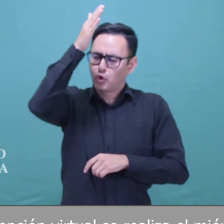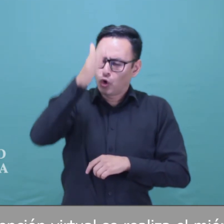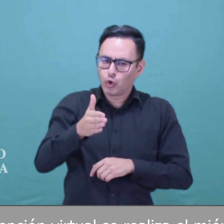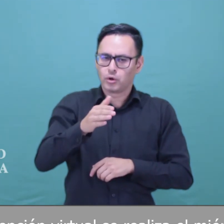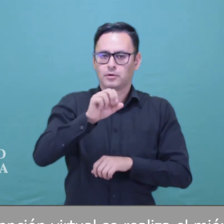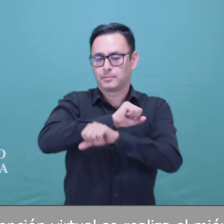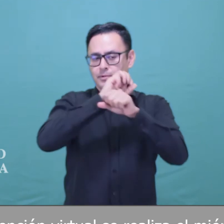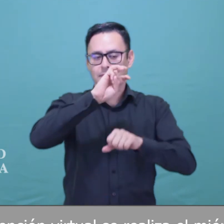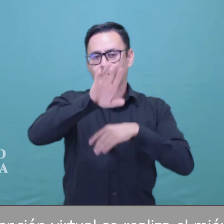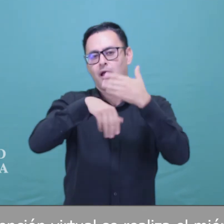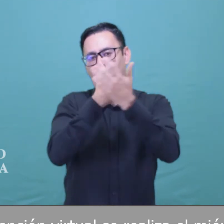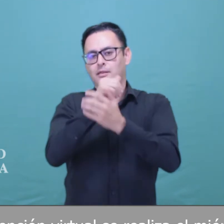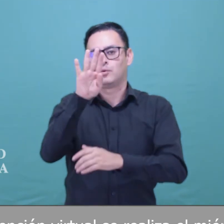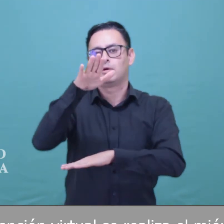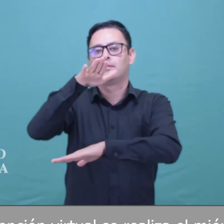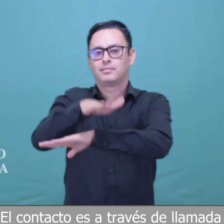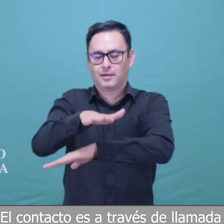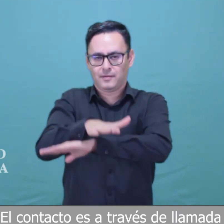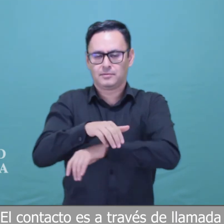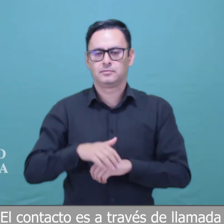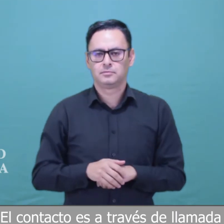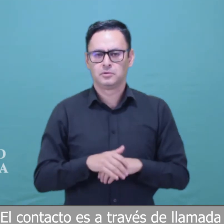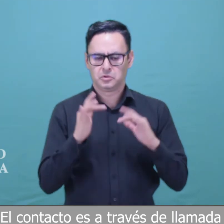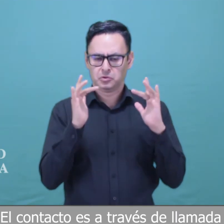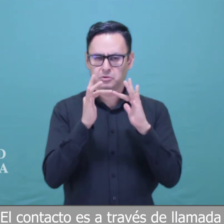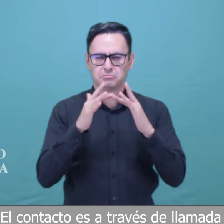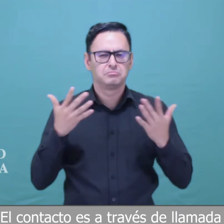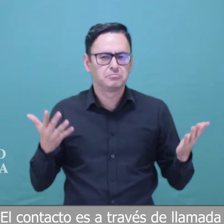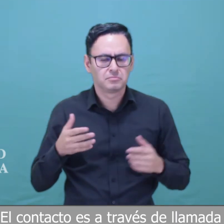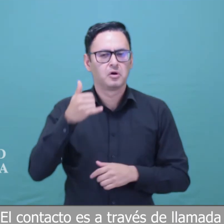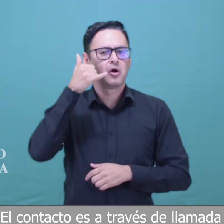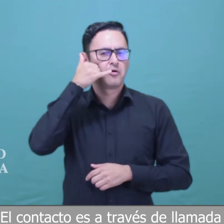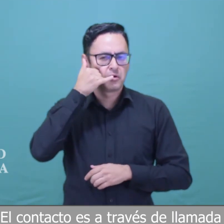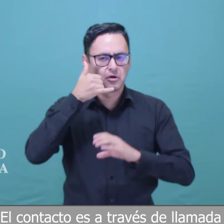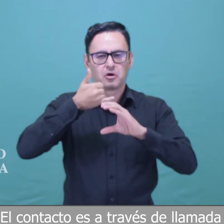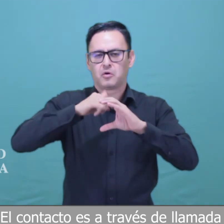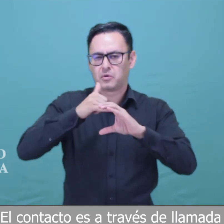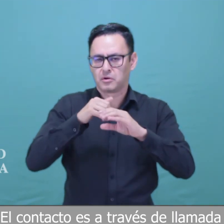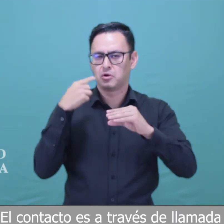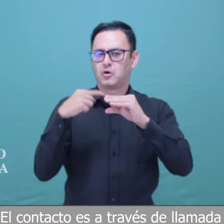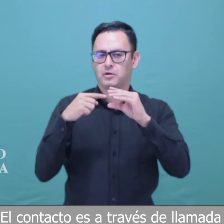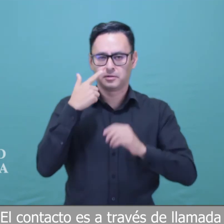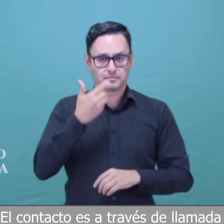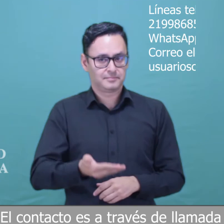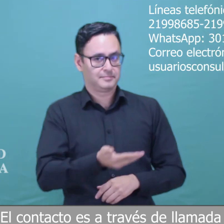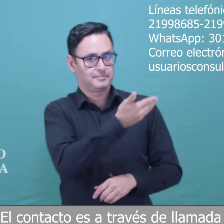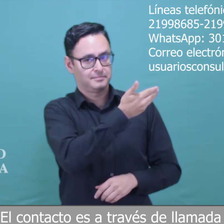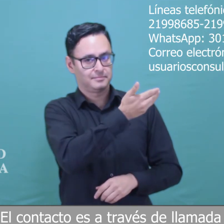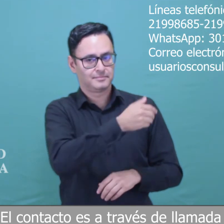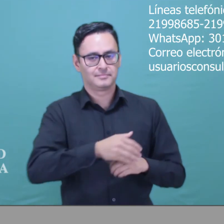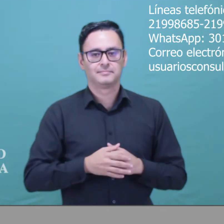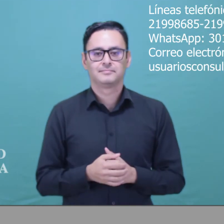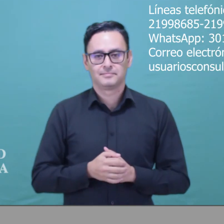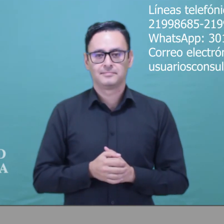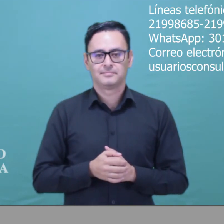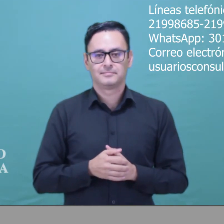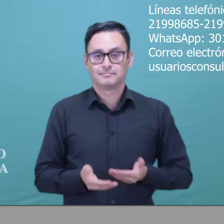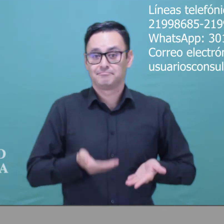mañana a 4 de la tarde. El contacto es a través de llamada telefónica, whatsapp o correo electrónico. A continuación la